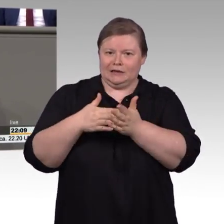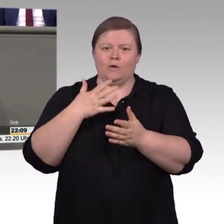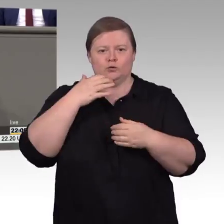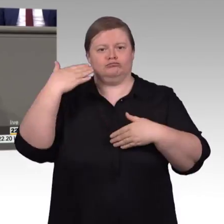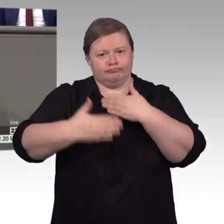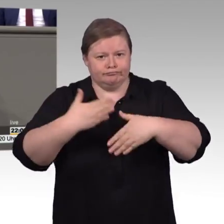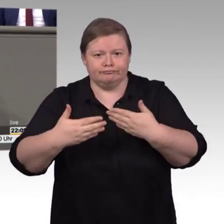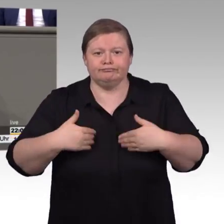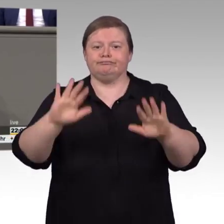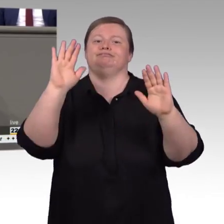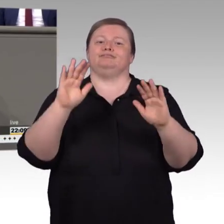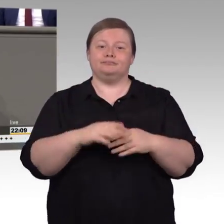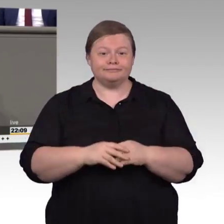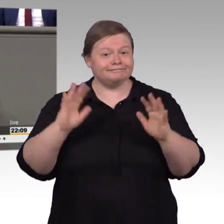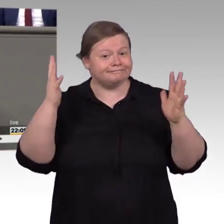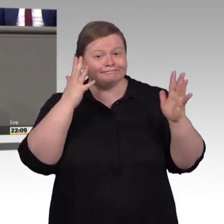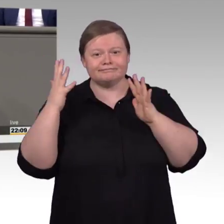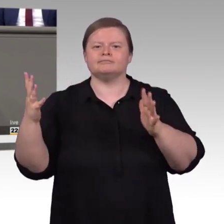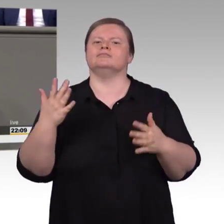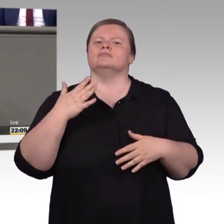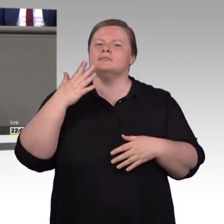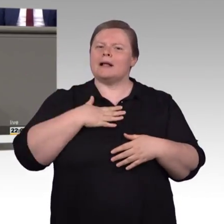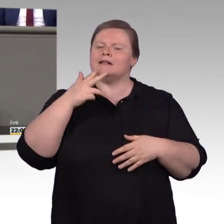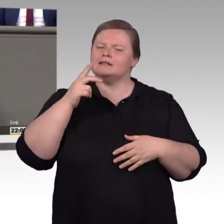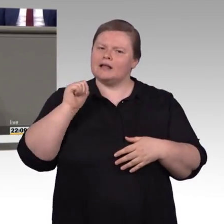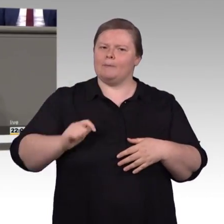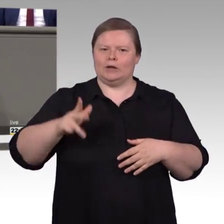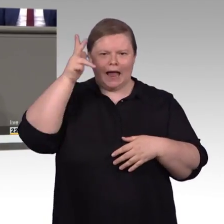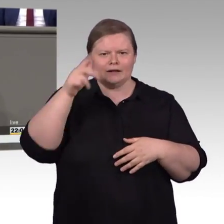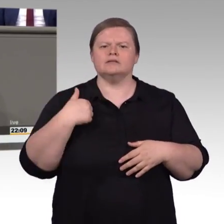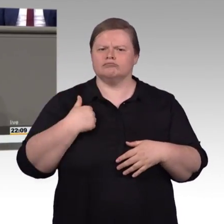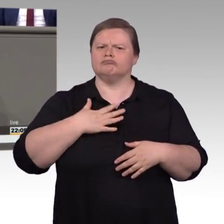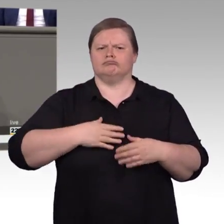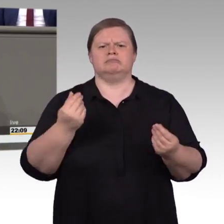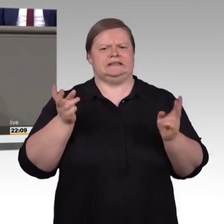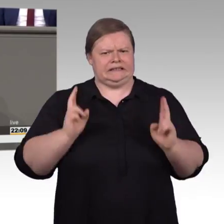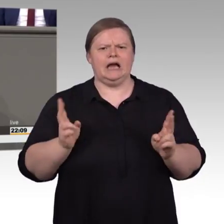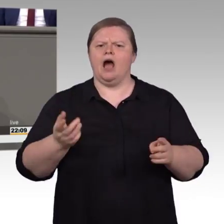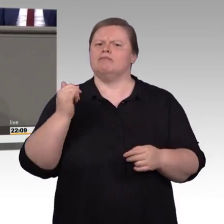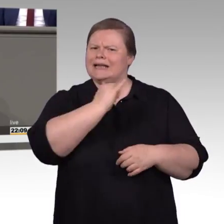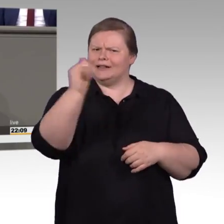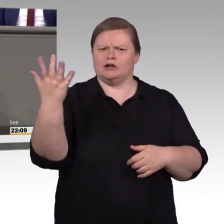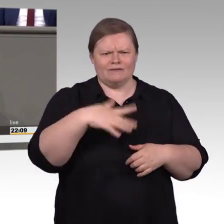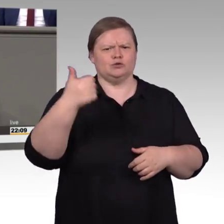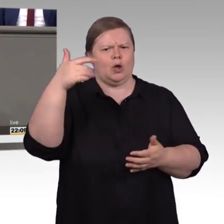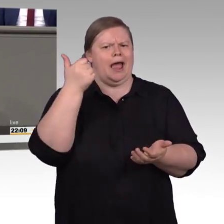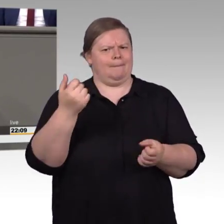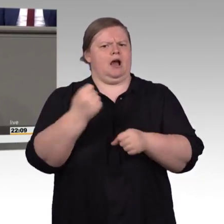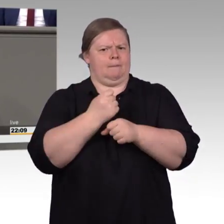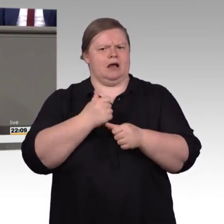Digitalisierung macht das möglich. Für viele Menschen macht sie die Dinge einfacher. Auch Menschen mit Behinderung profitieren ganz massiv von der